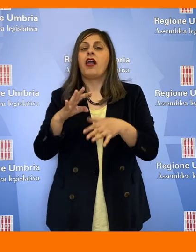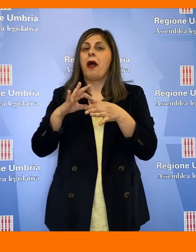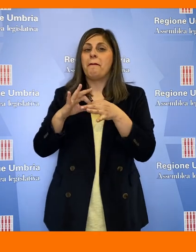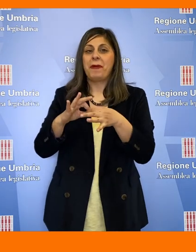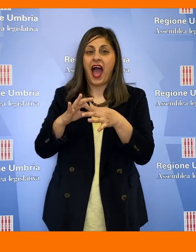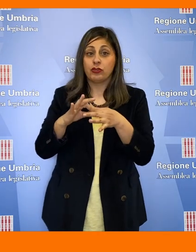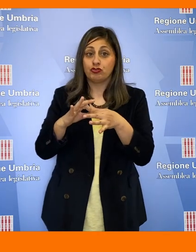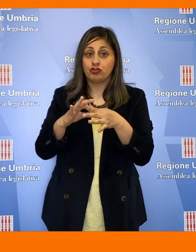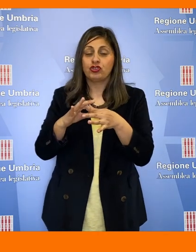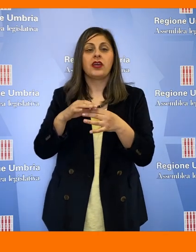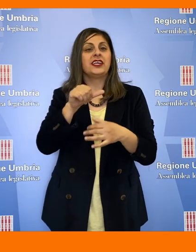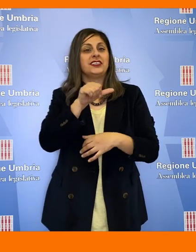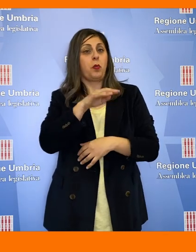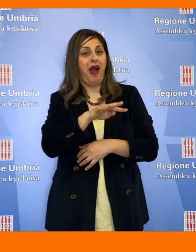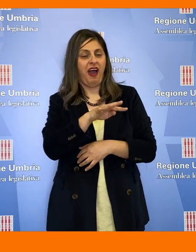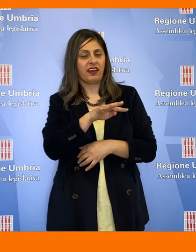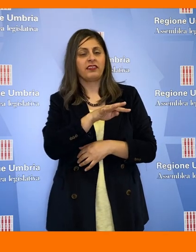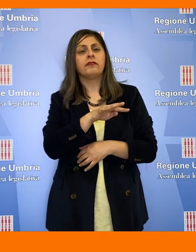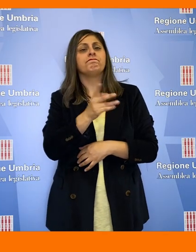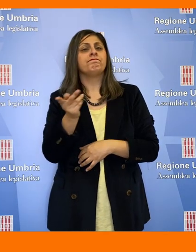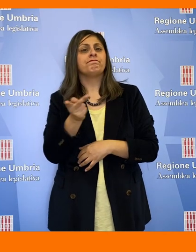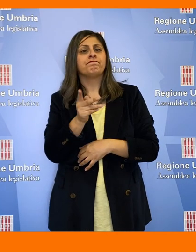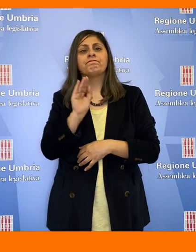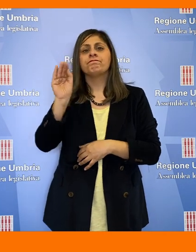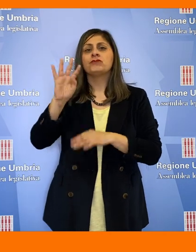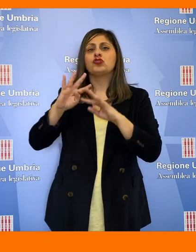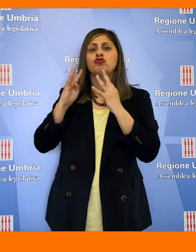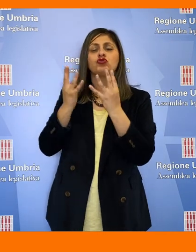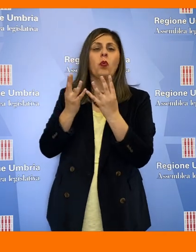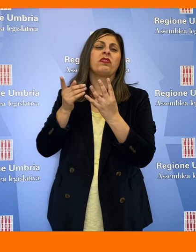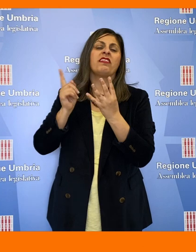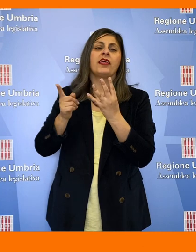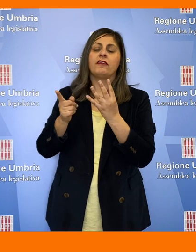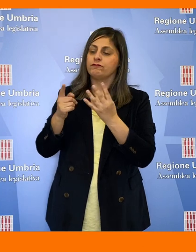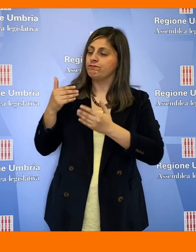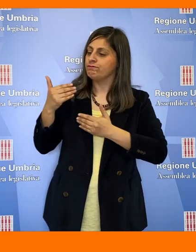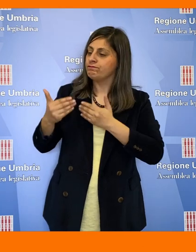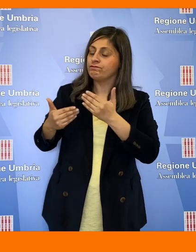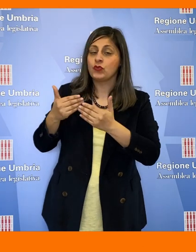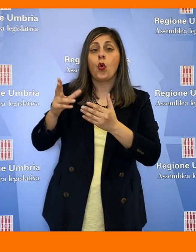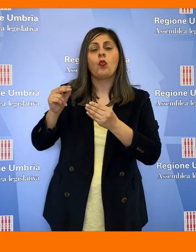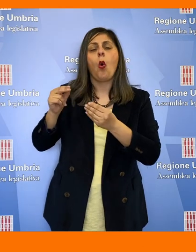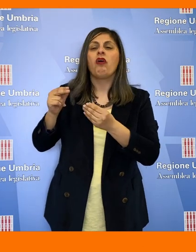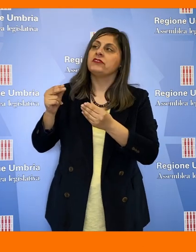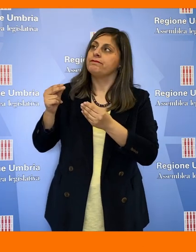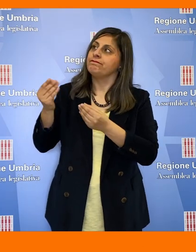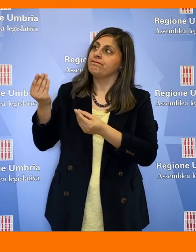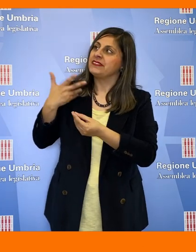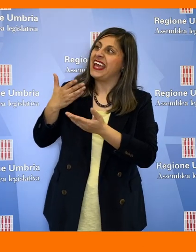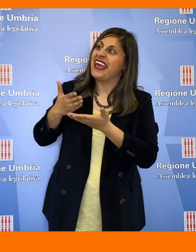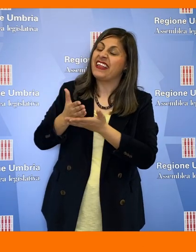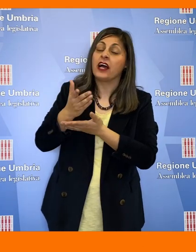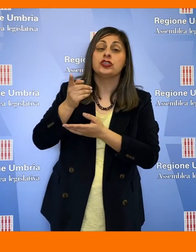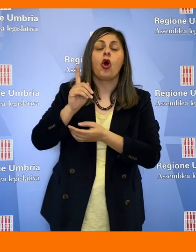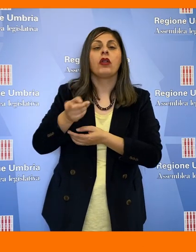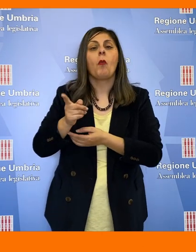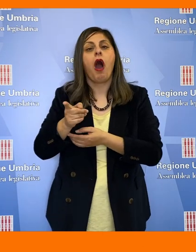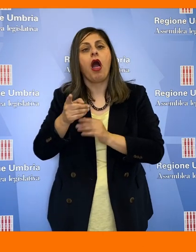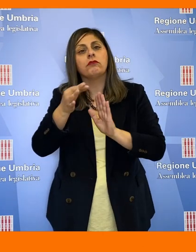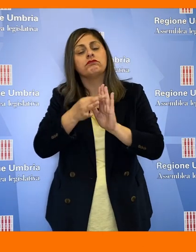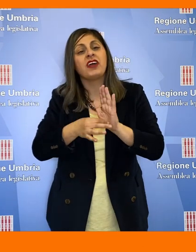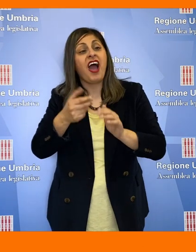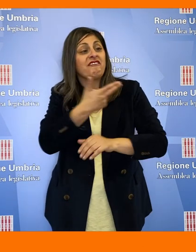'Italia Eleonora Pace e Marco Squarta che chiede alla Giunta di attuare le nuove indicazioni per le priorità